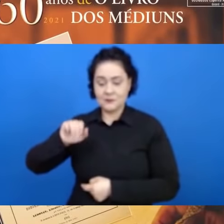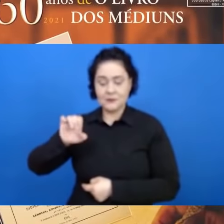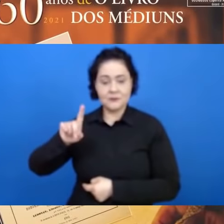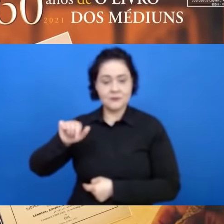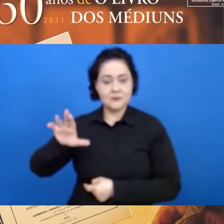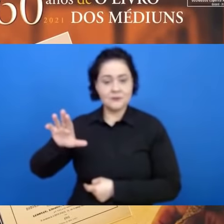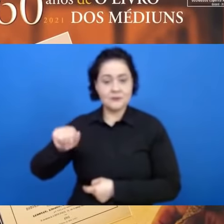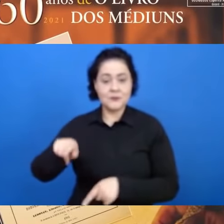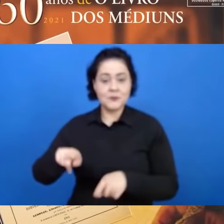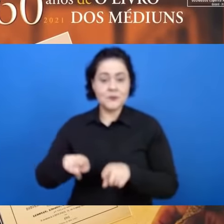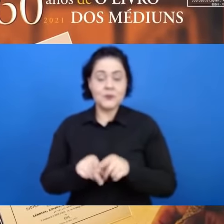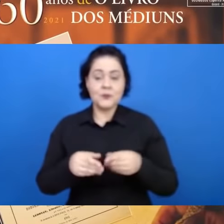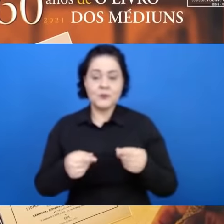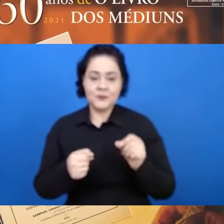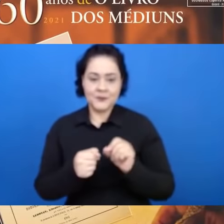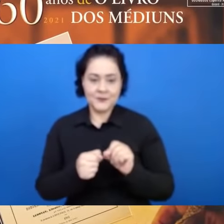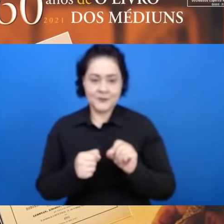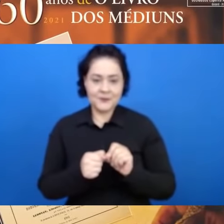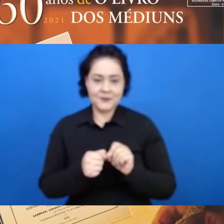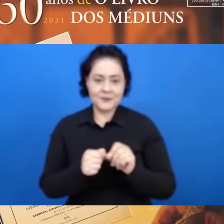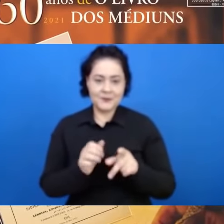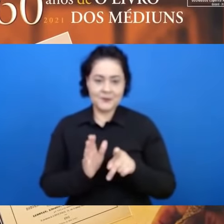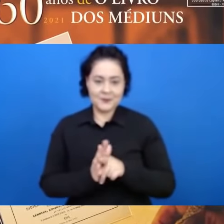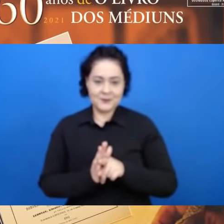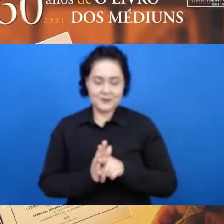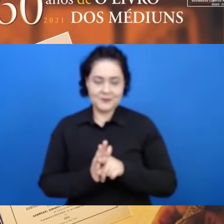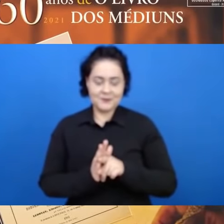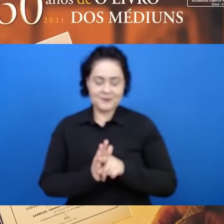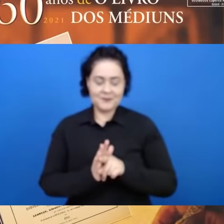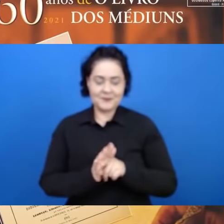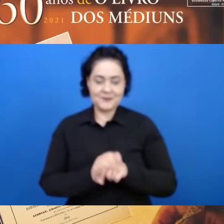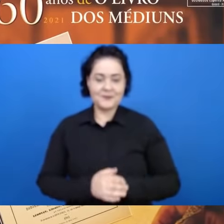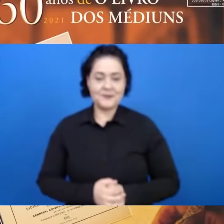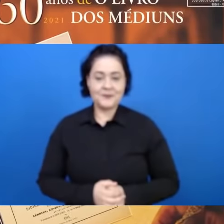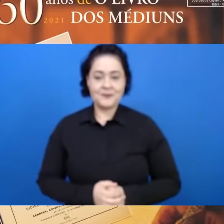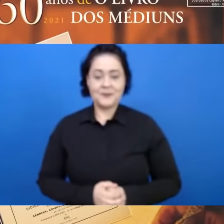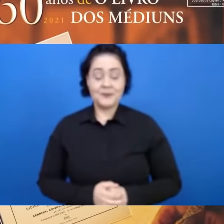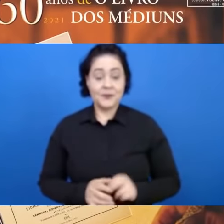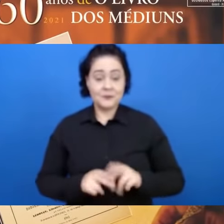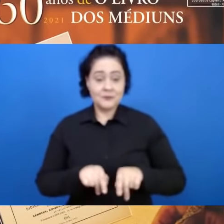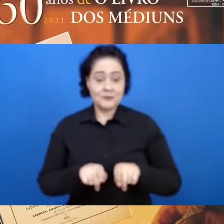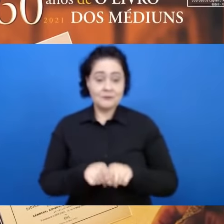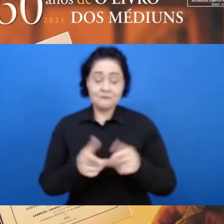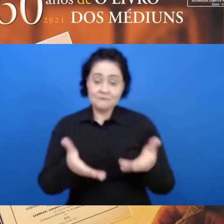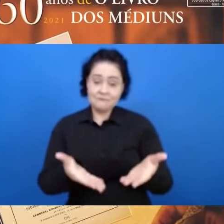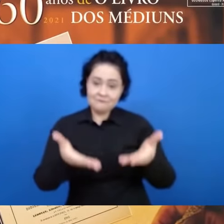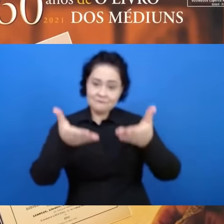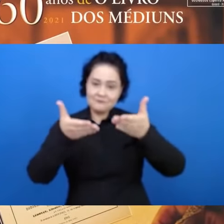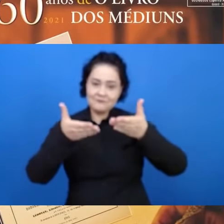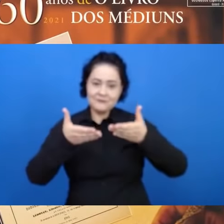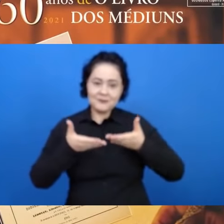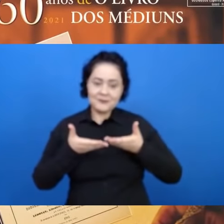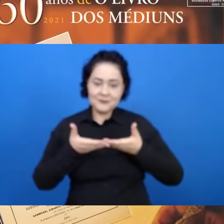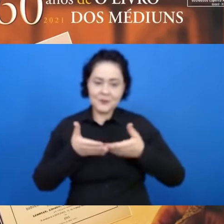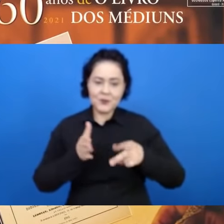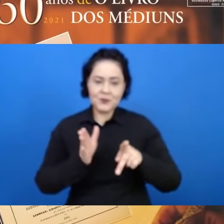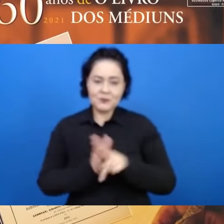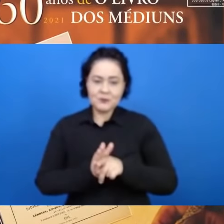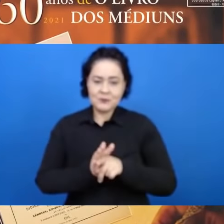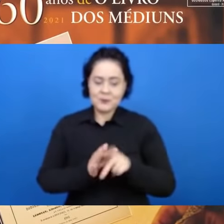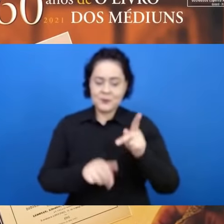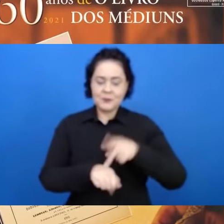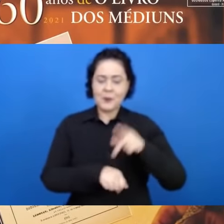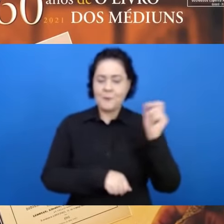encarnado e servo do Pai Altíssimo. Então, assim como recebeu ele açoites pedradas,